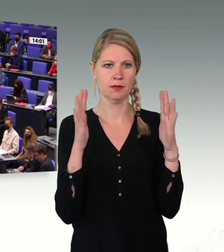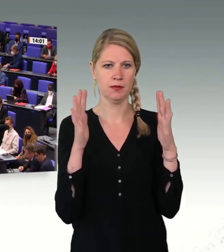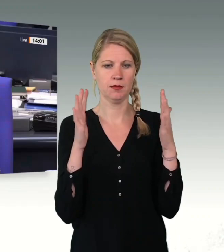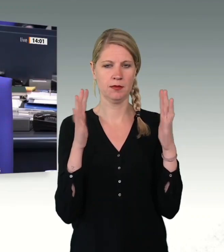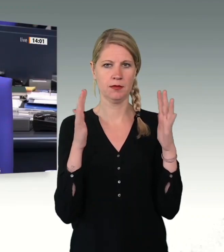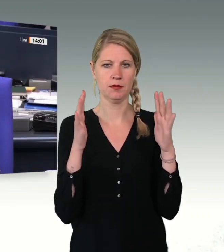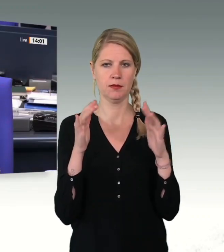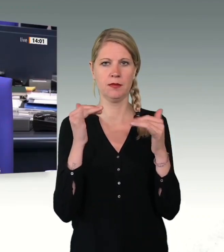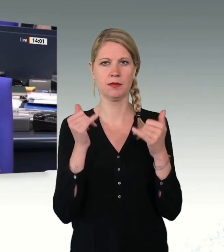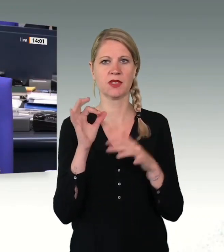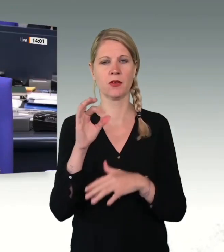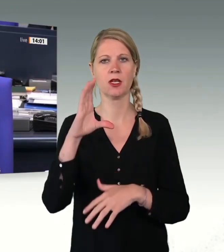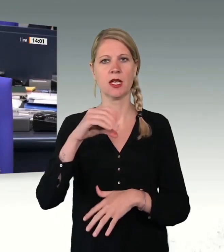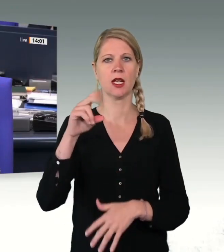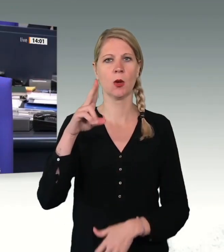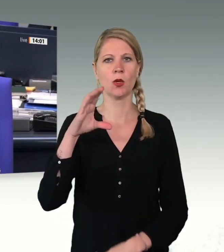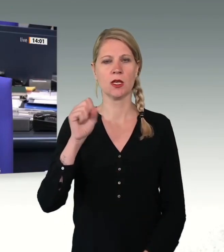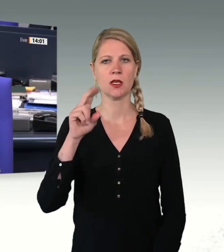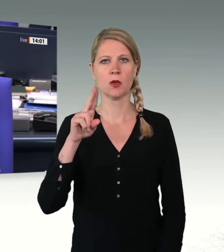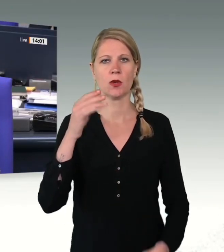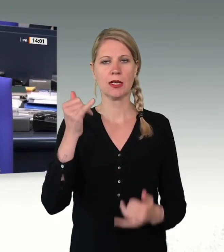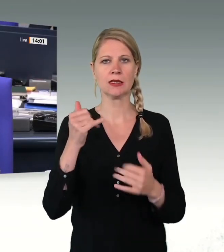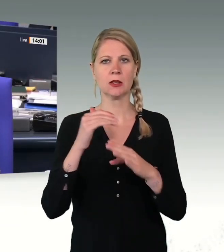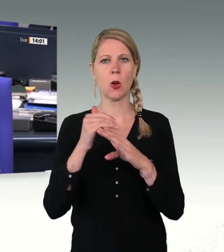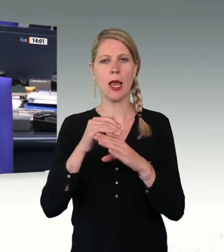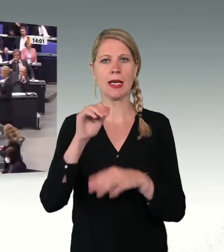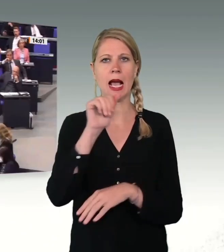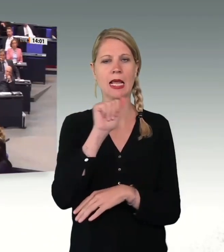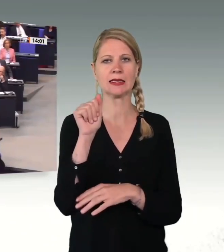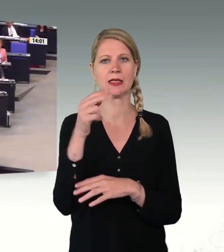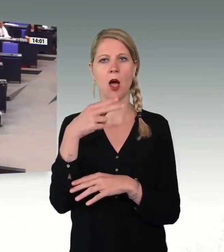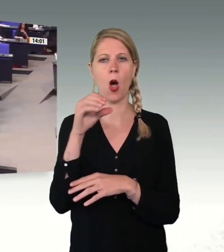Für die CDU und CSU hat nun der Kollege Alexander Hoffmann das Wort.